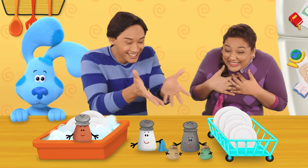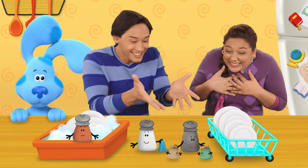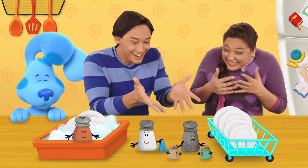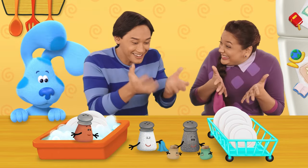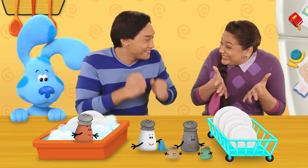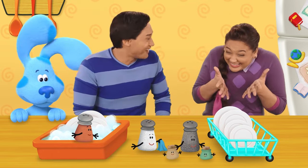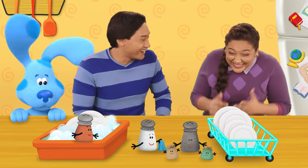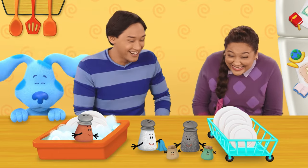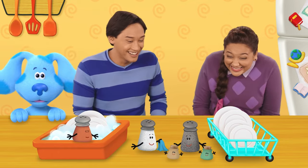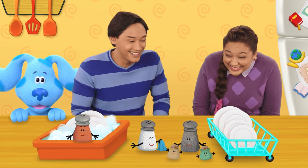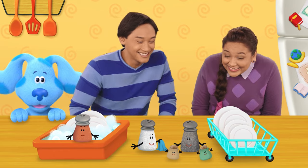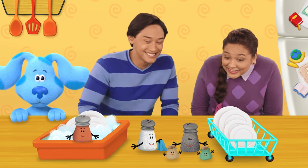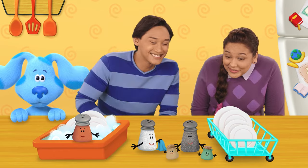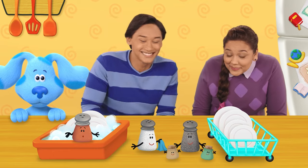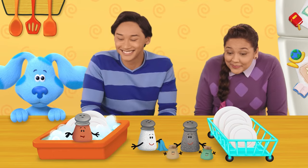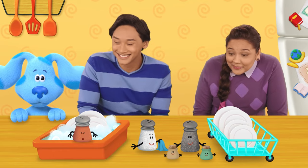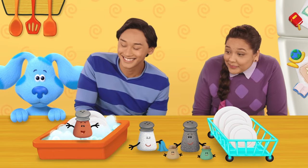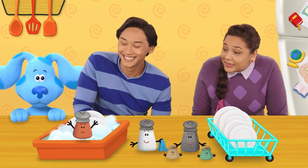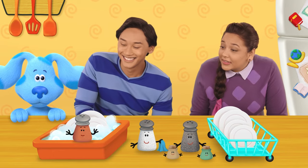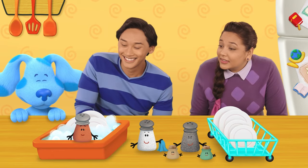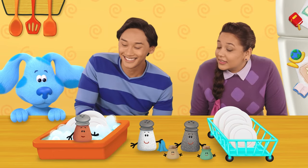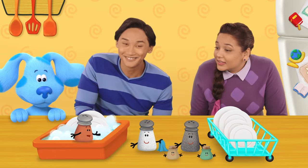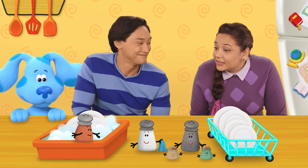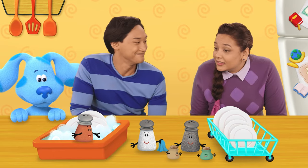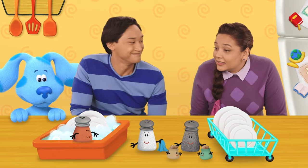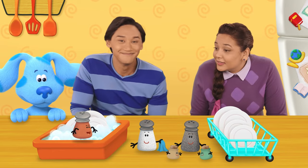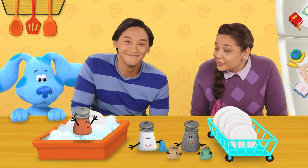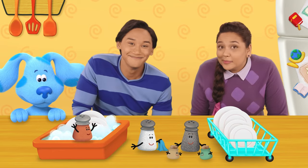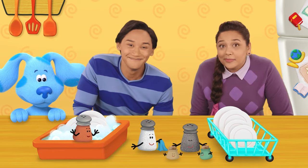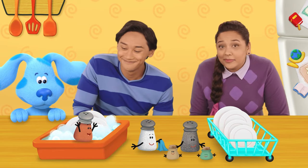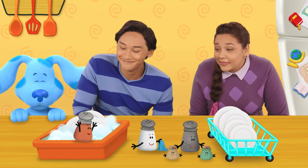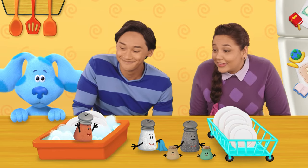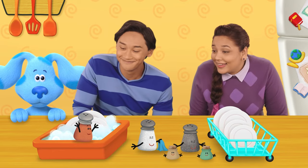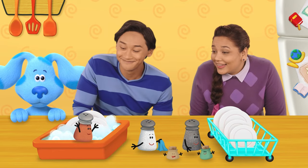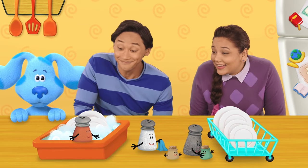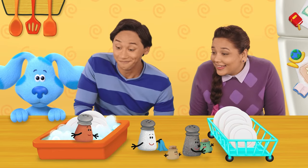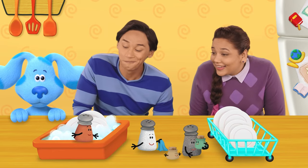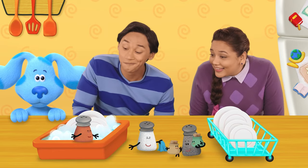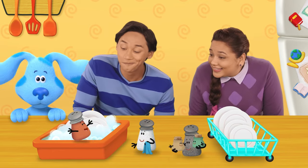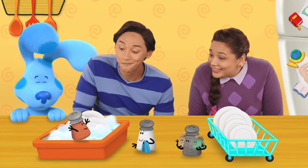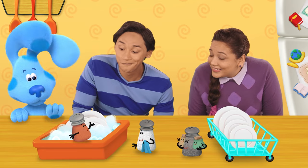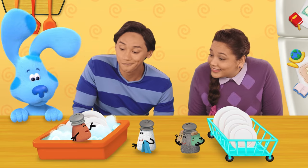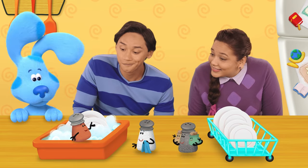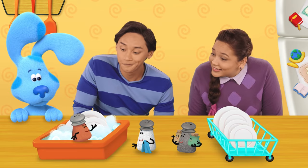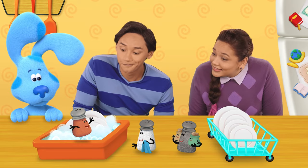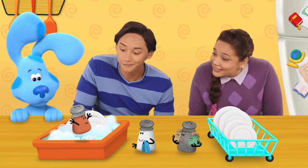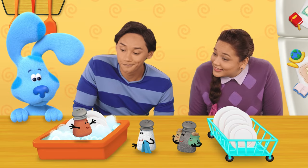¡Ahí están! ¡Los encontraron! ¡Y les va a encantar la hora del cuento! ¡Deberían invitar a TikTok